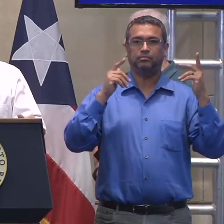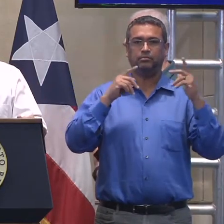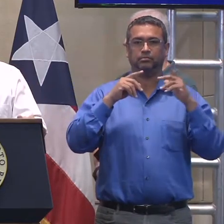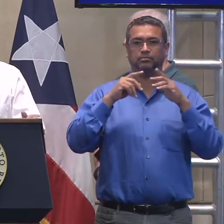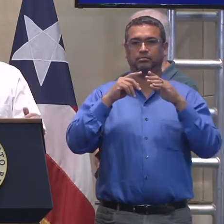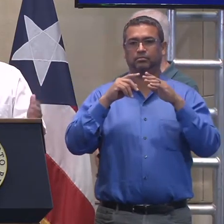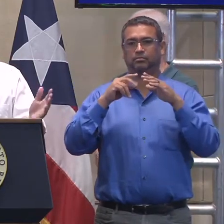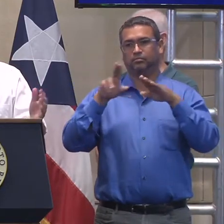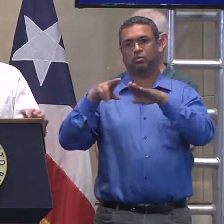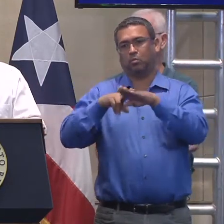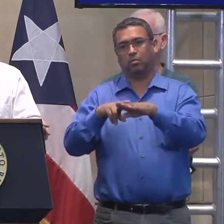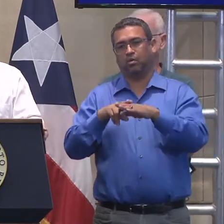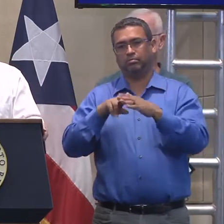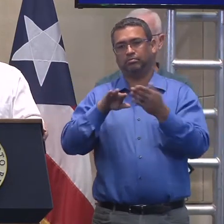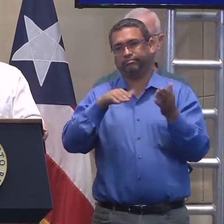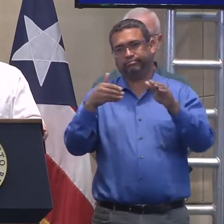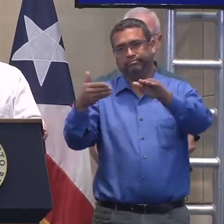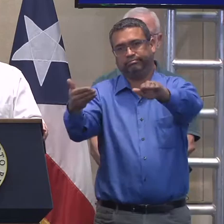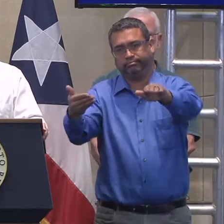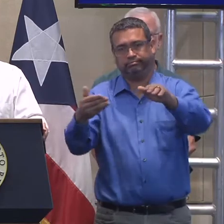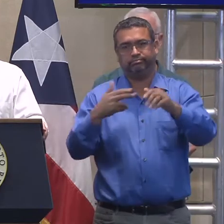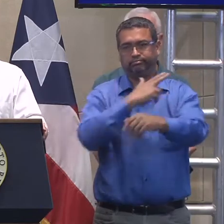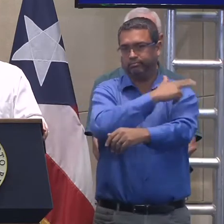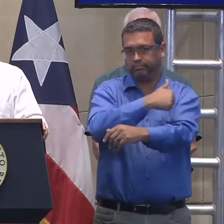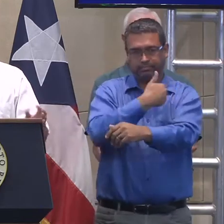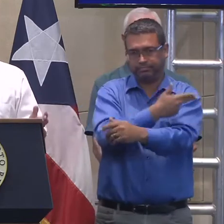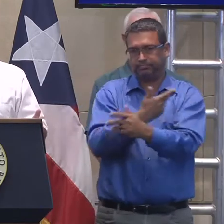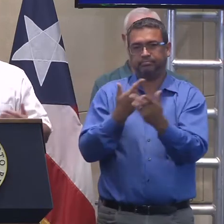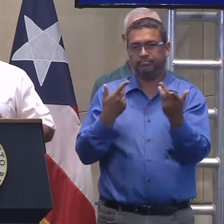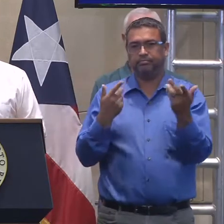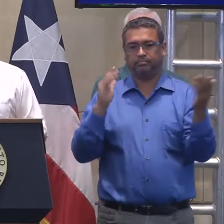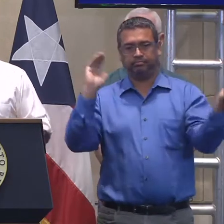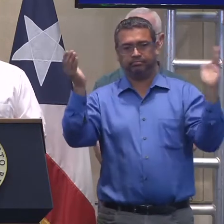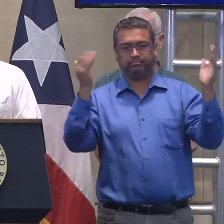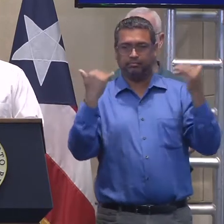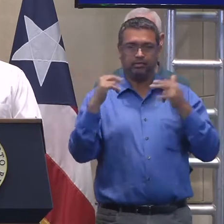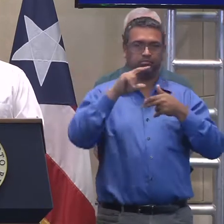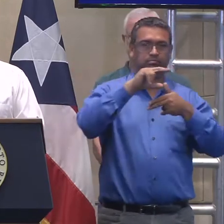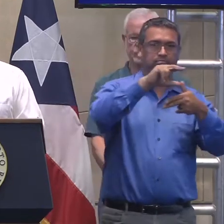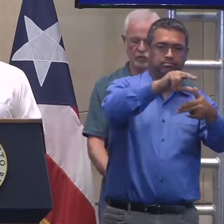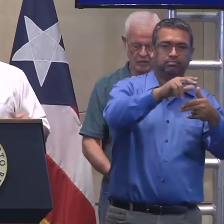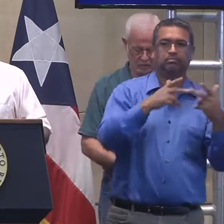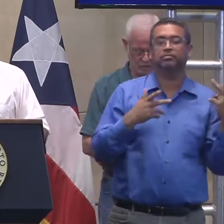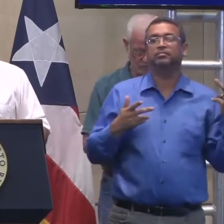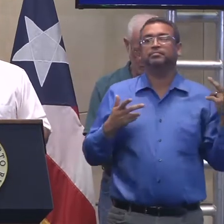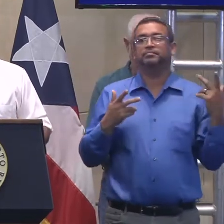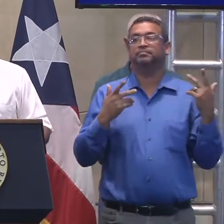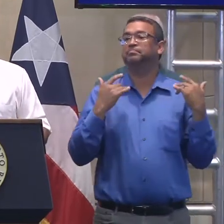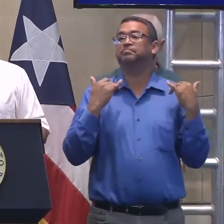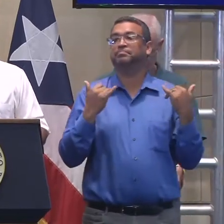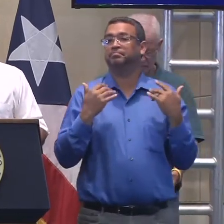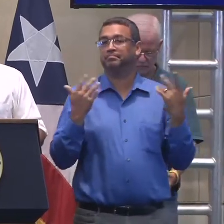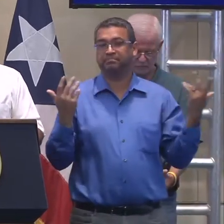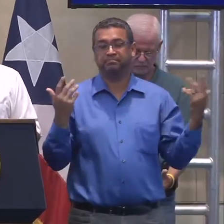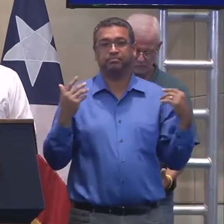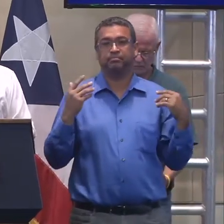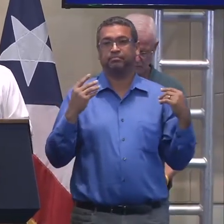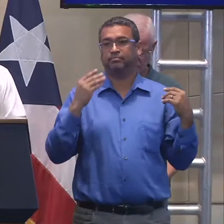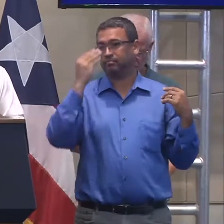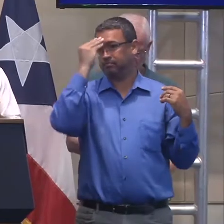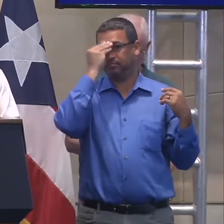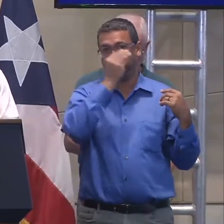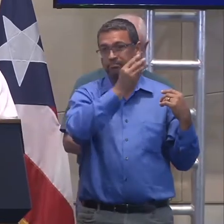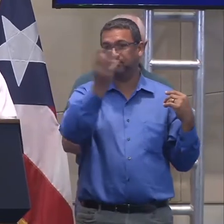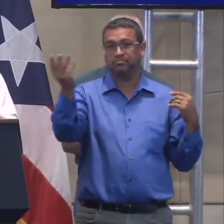las muertes, ¿verdad?, que ocurren en un hospital, no obstante, al momento nosotros estamos informando todo lo que tiene que ver,